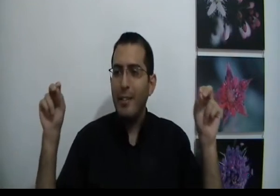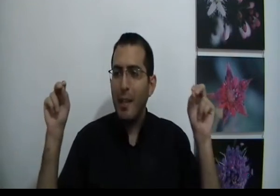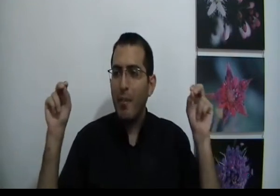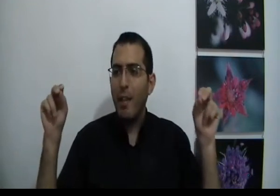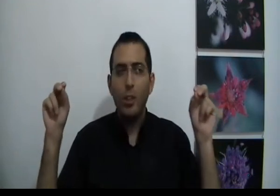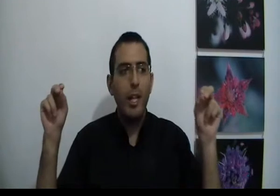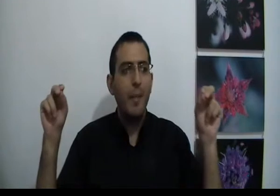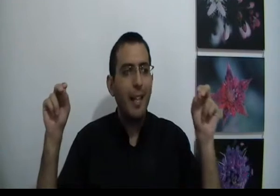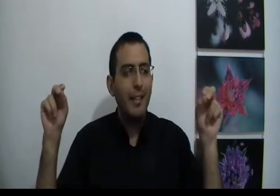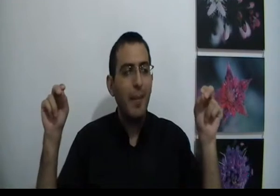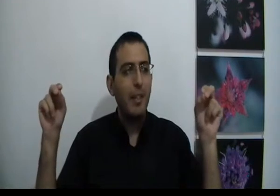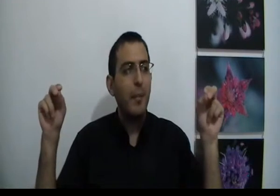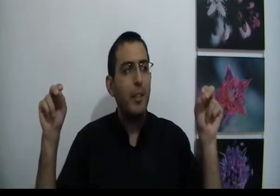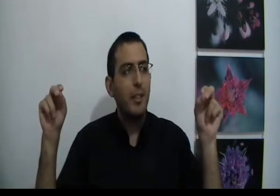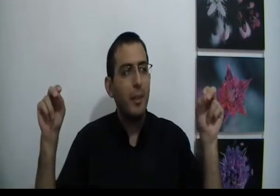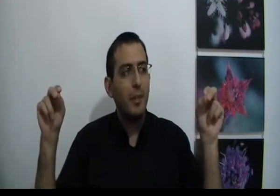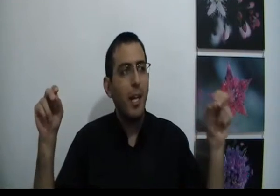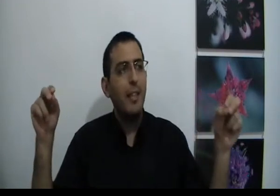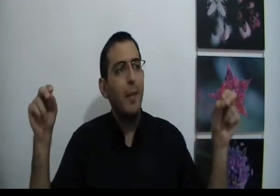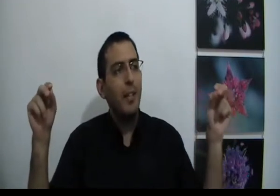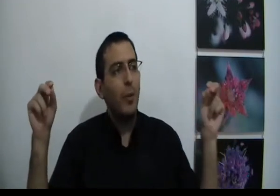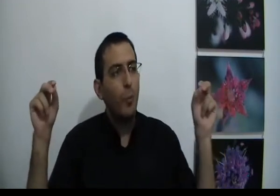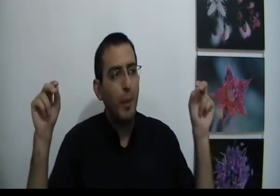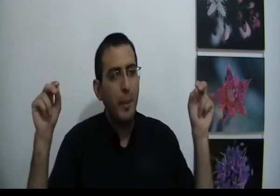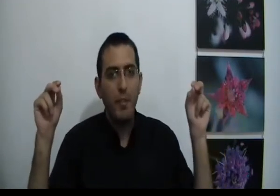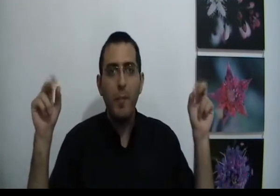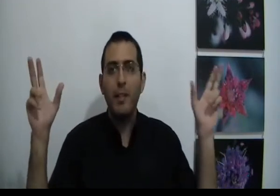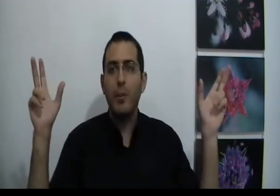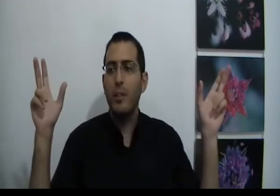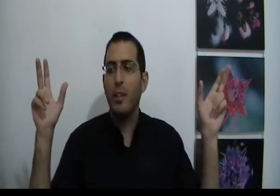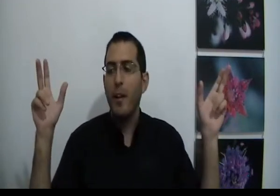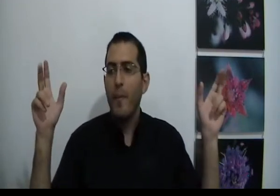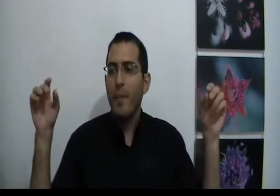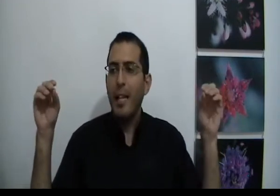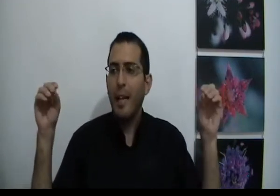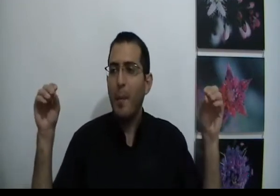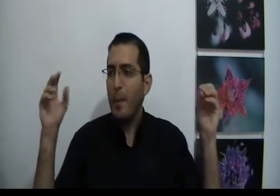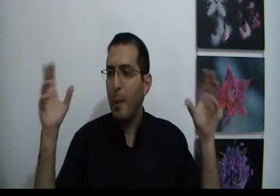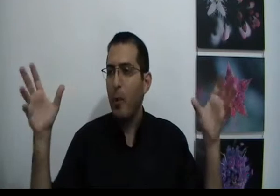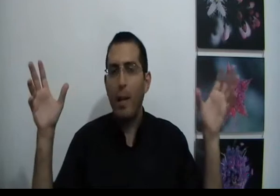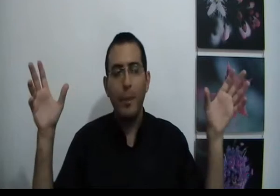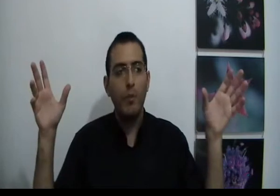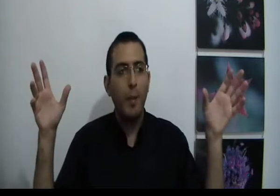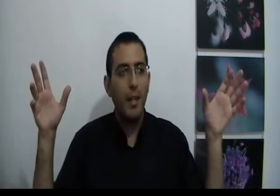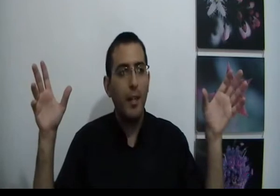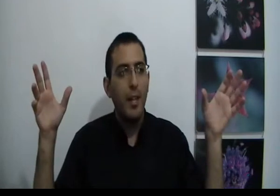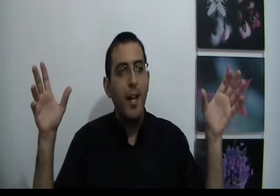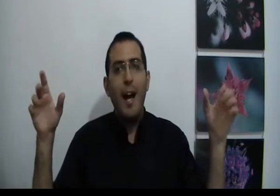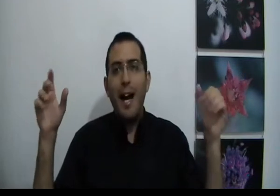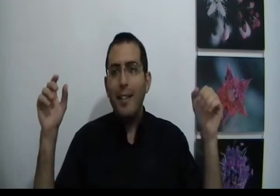זה המבחן של האמת, עד כמה אתה אמיתי עם עצמך, עד כמה אתה באמת מבין מה אתה רוצה, עד כמה באמת ברור לך מה טוב ומה רע, עד